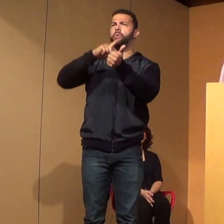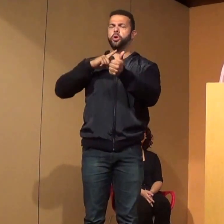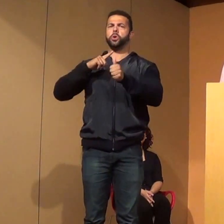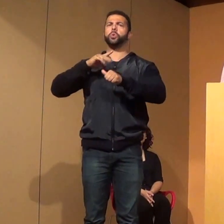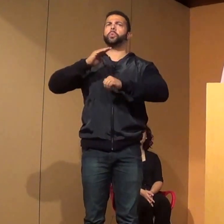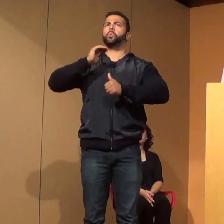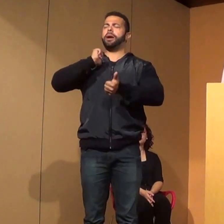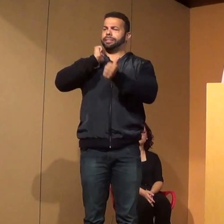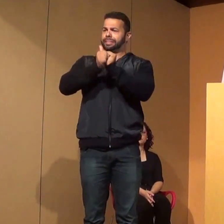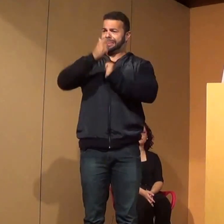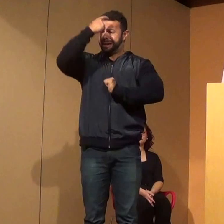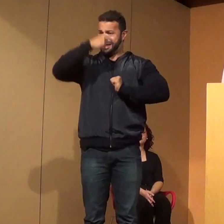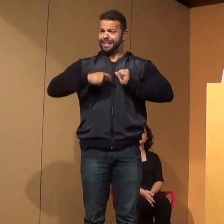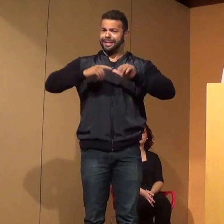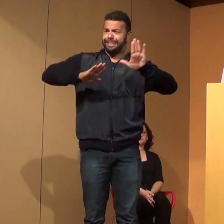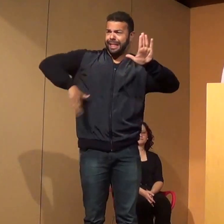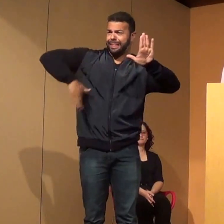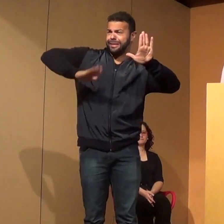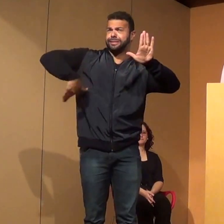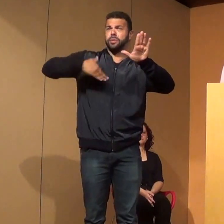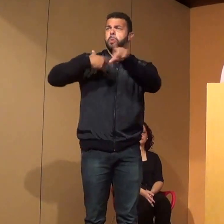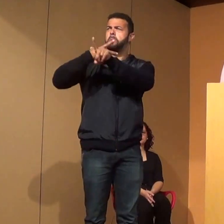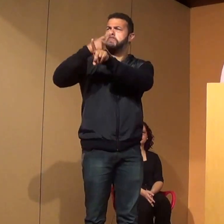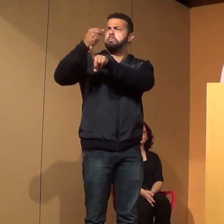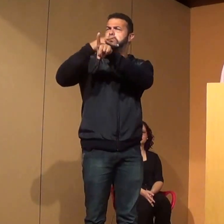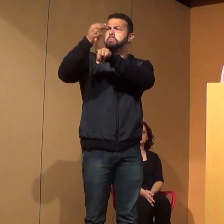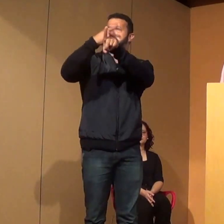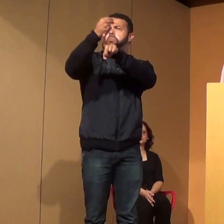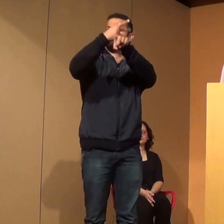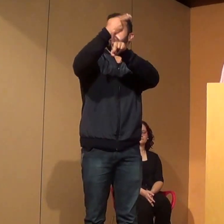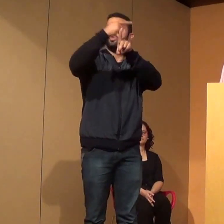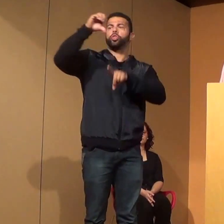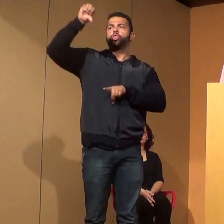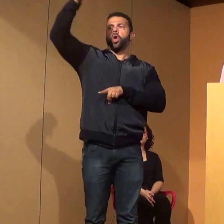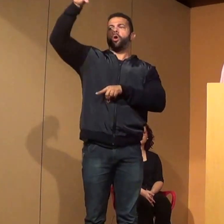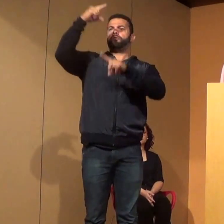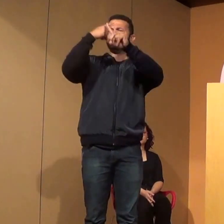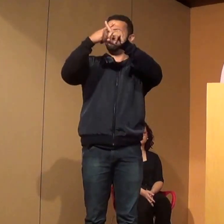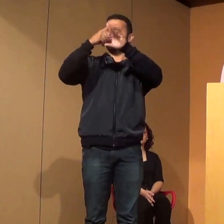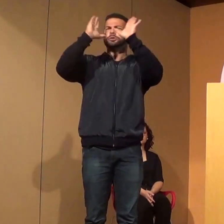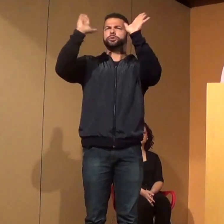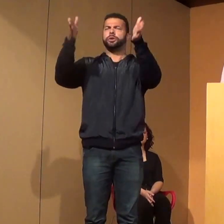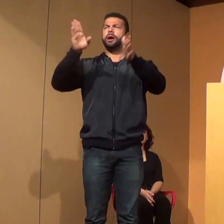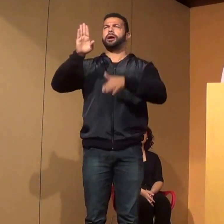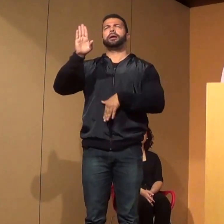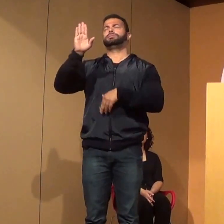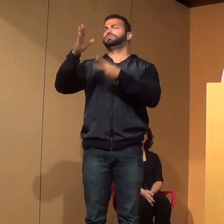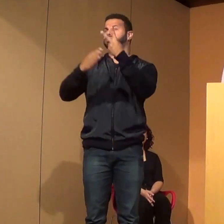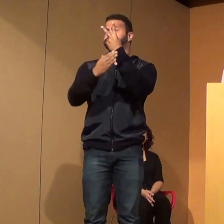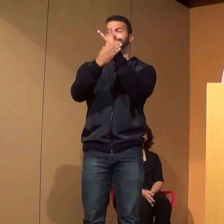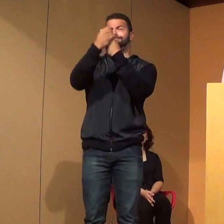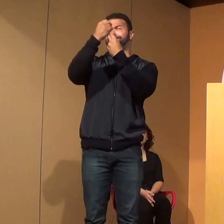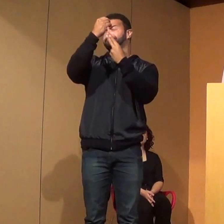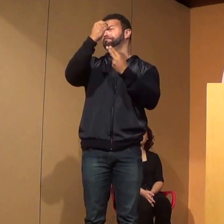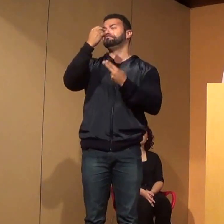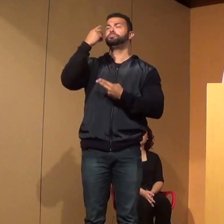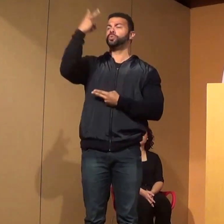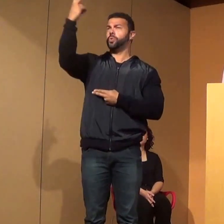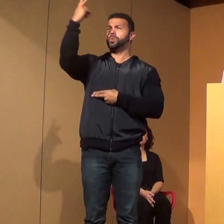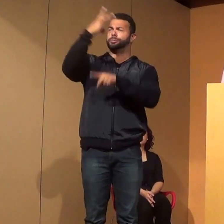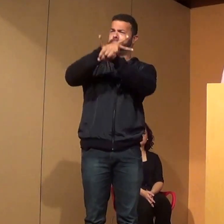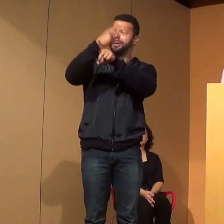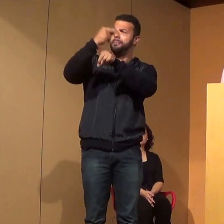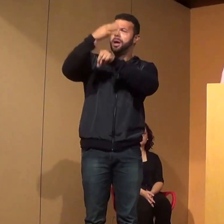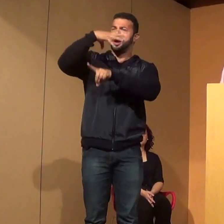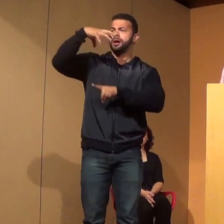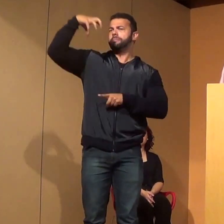Eu fui campeão nove vezes, pan-americano, bicampeão do mundo, dois campeonatos na Inglaterra.